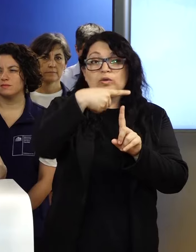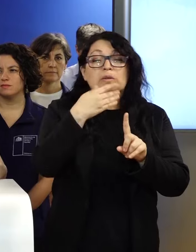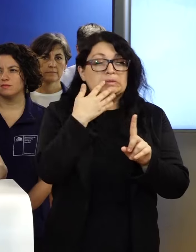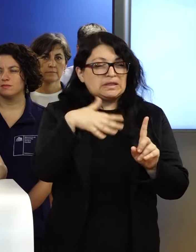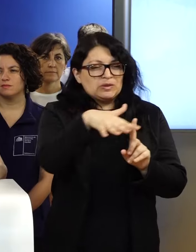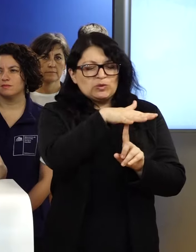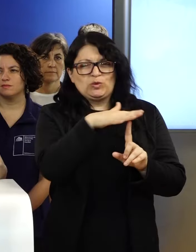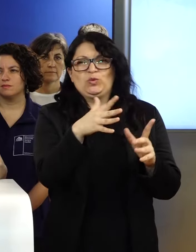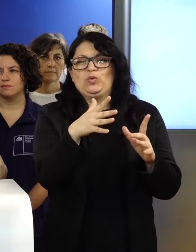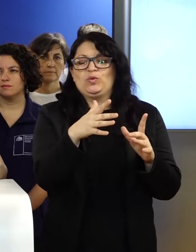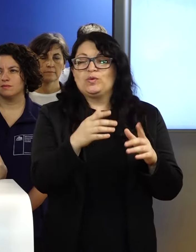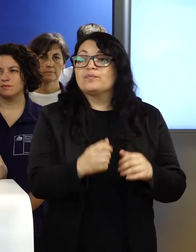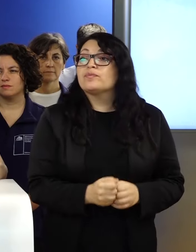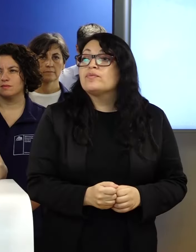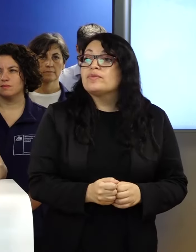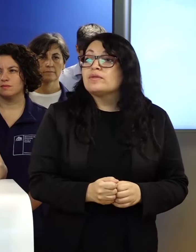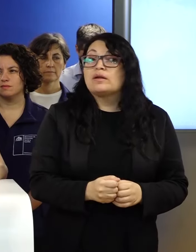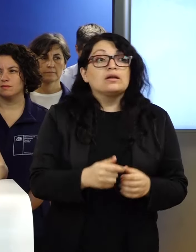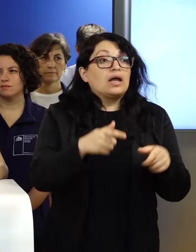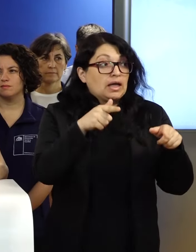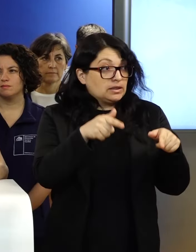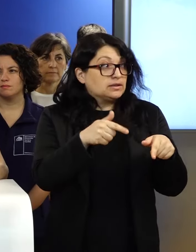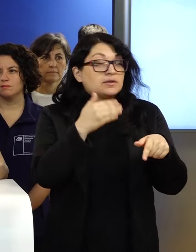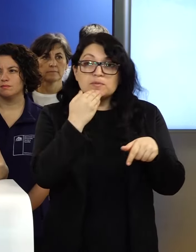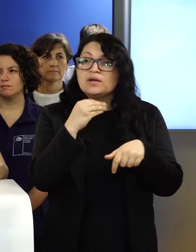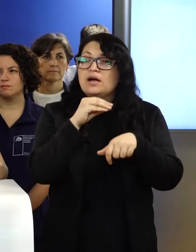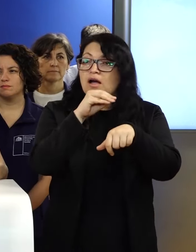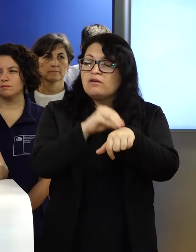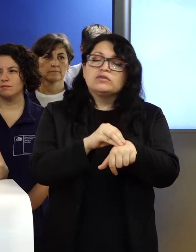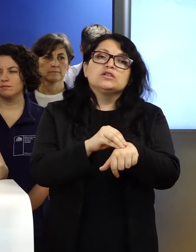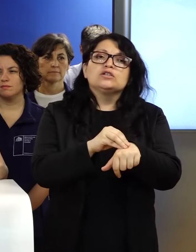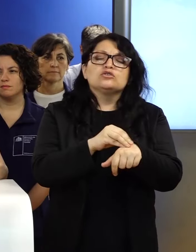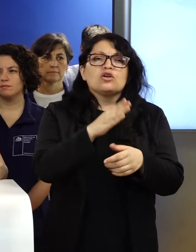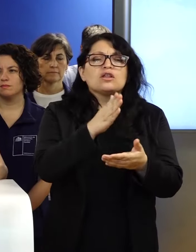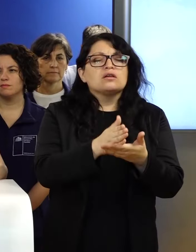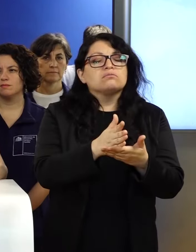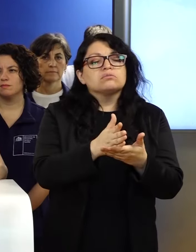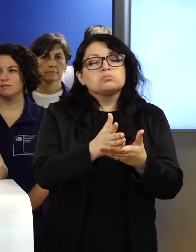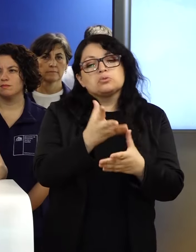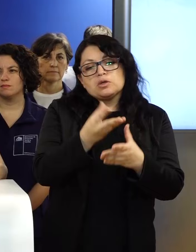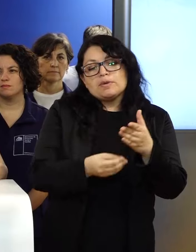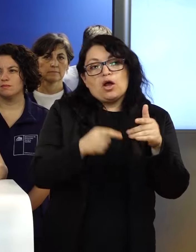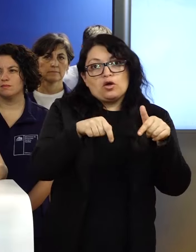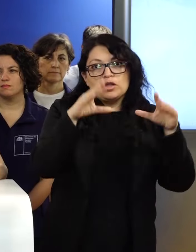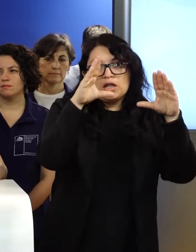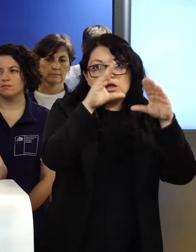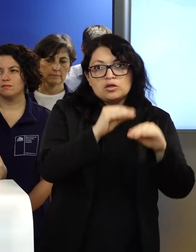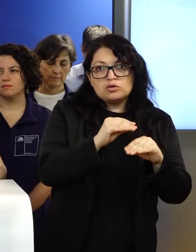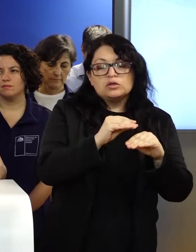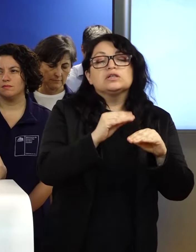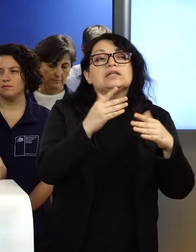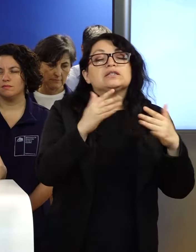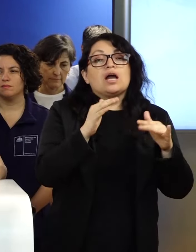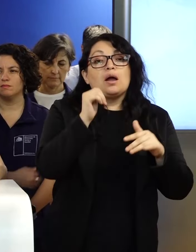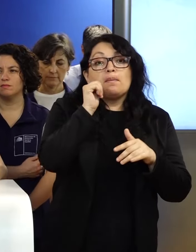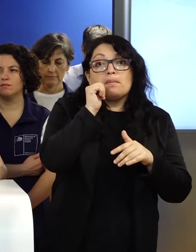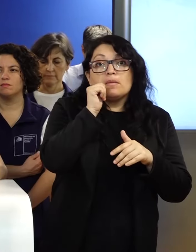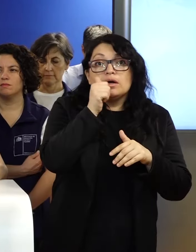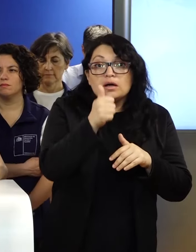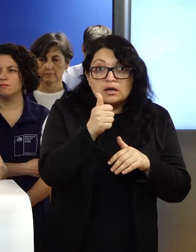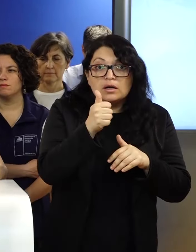extremas, alerta que debiera terminar esta noche y dar paso a una situación de aviso